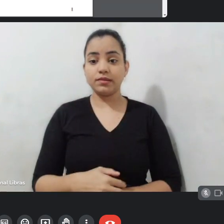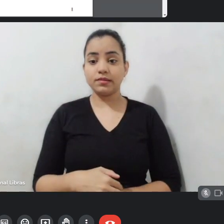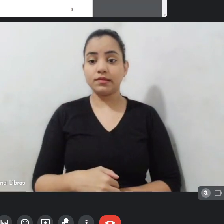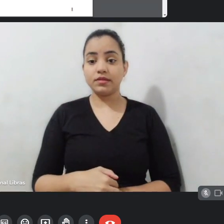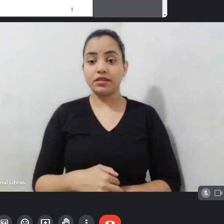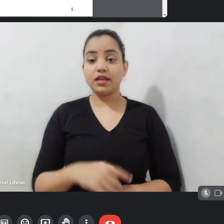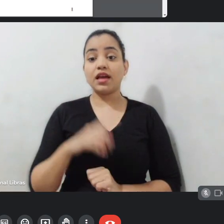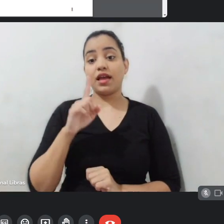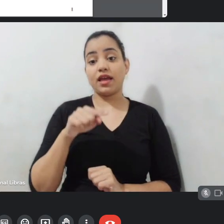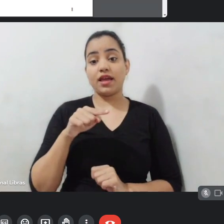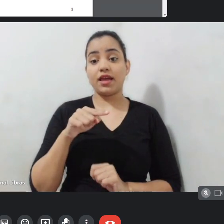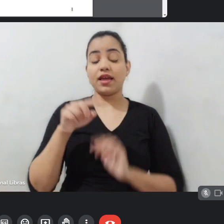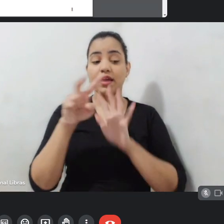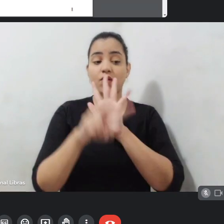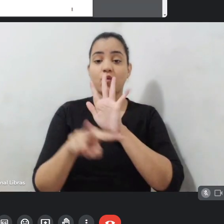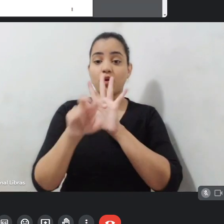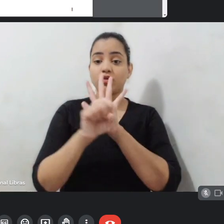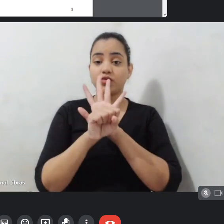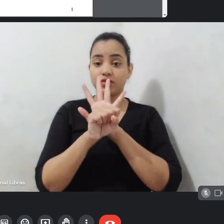audiovisual em si.